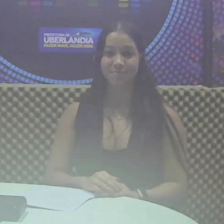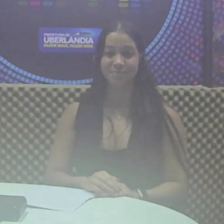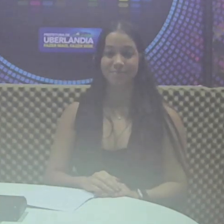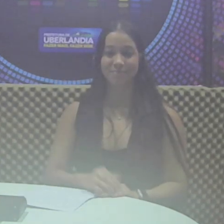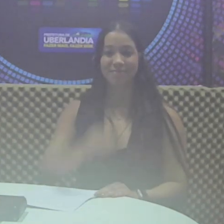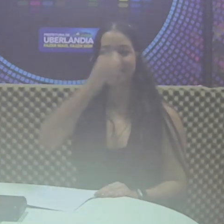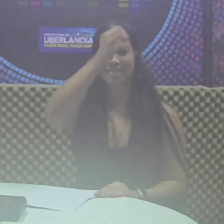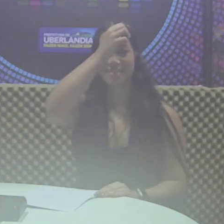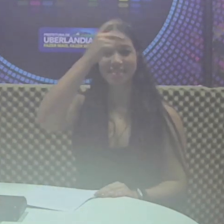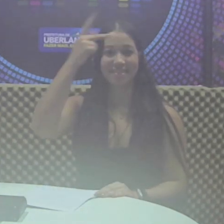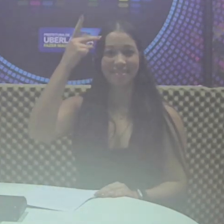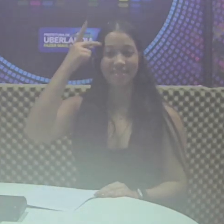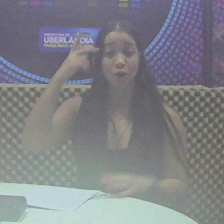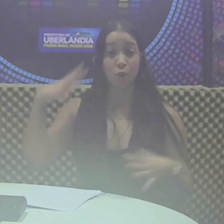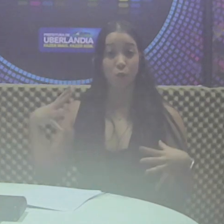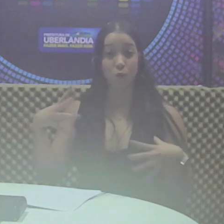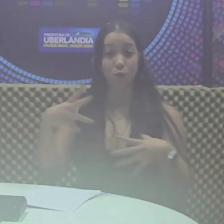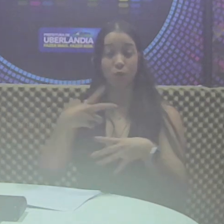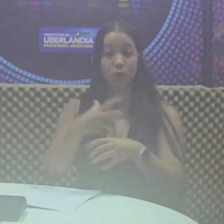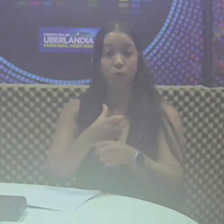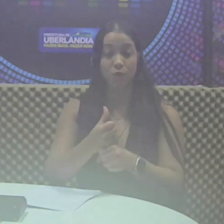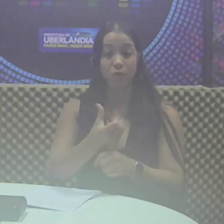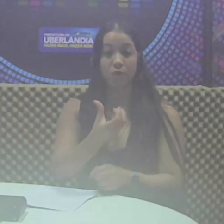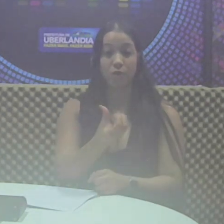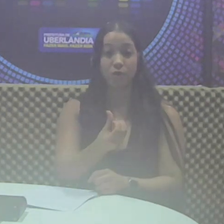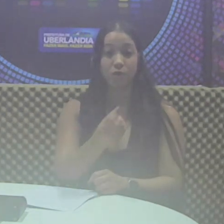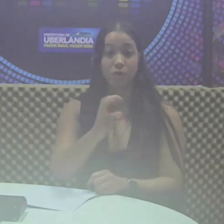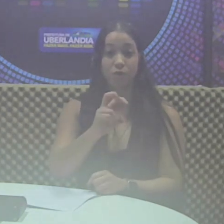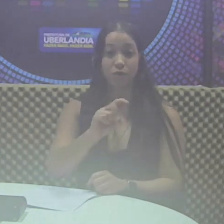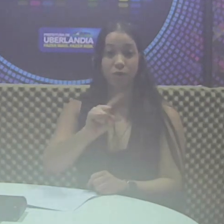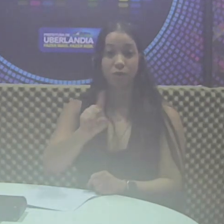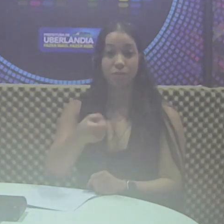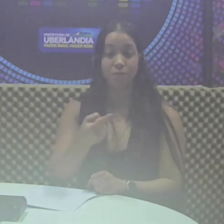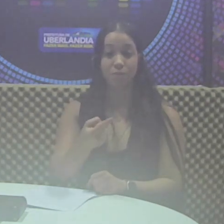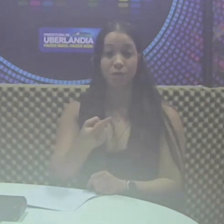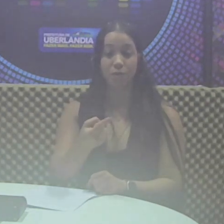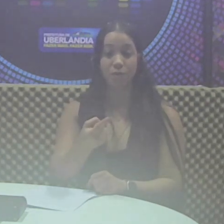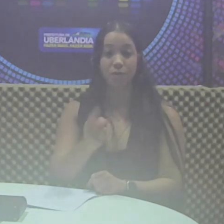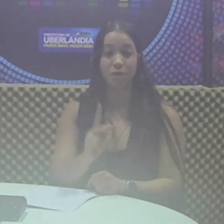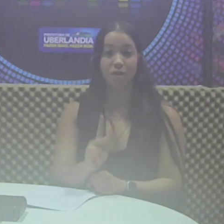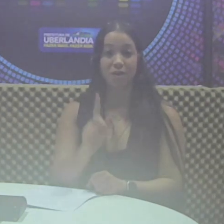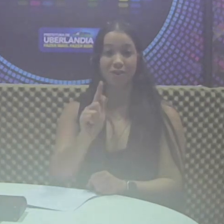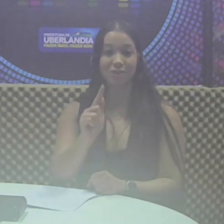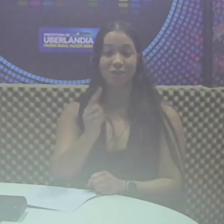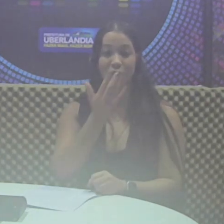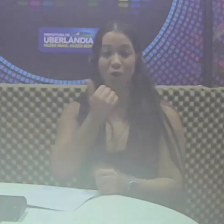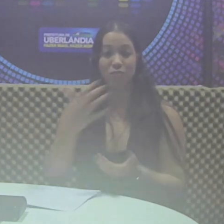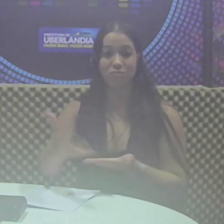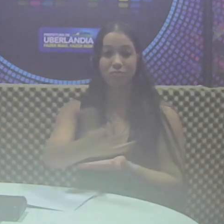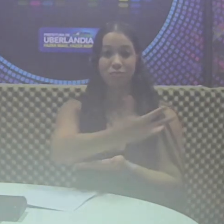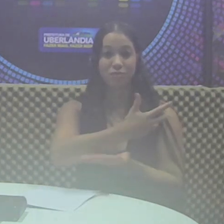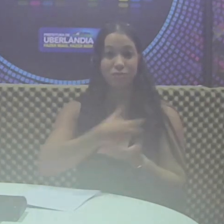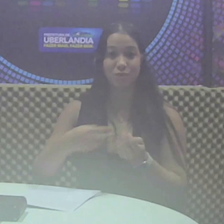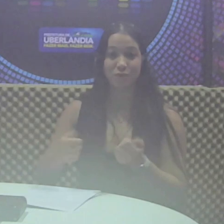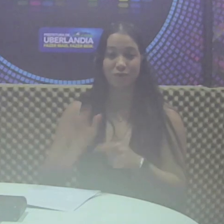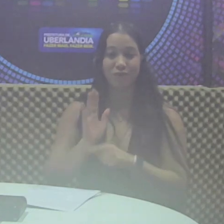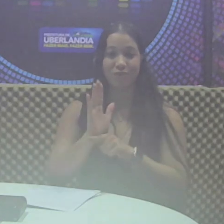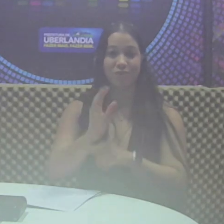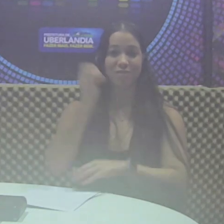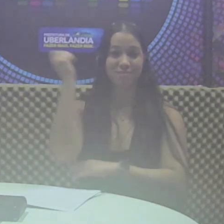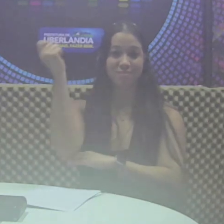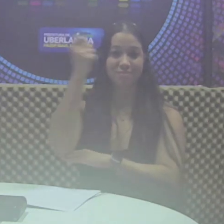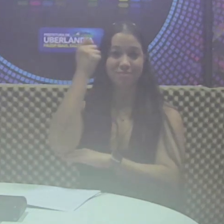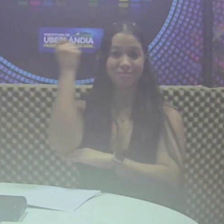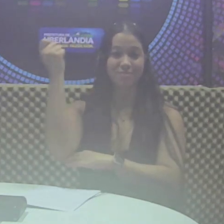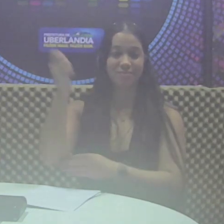Prefeitura já soma cerca de 65 toneladas de donativos arrecadados pela campanha Ajude o Rio Grande do Sul.